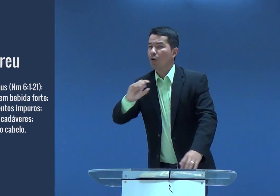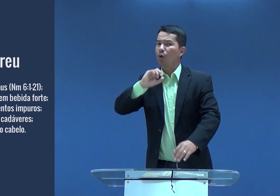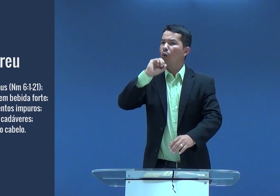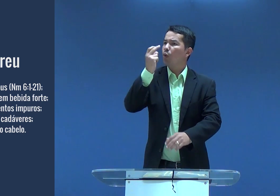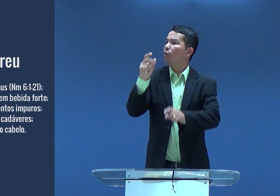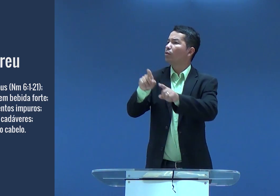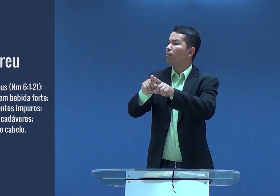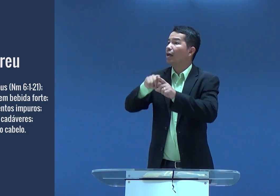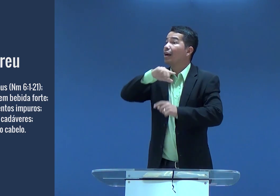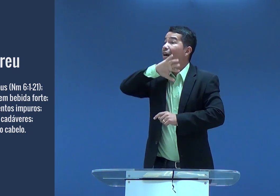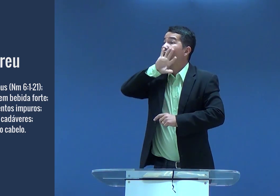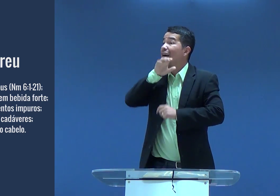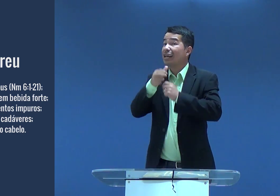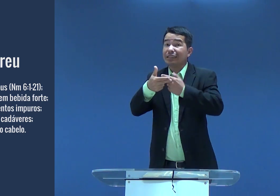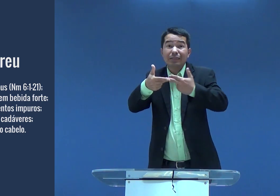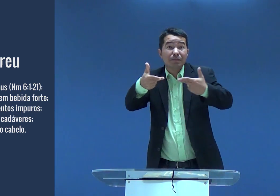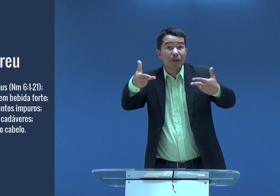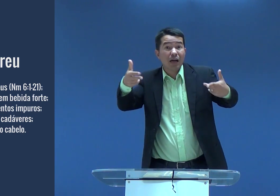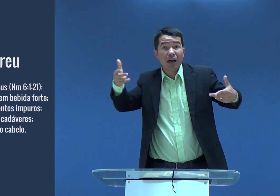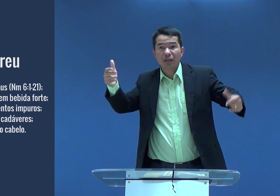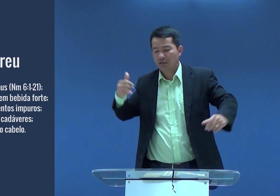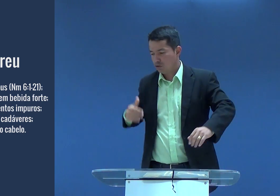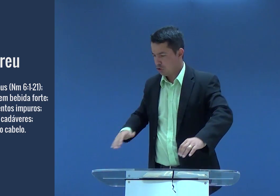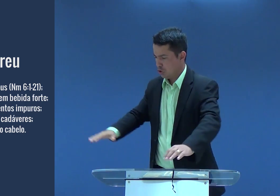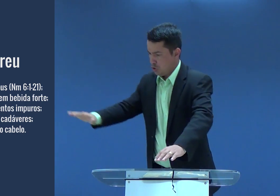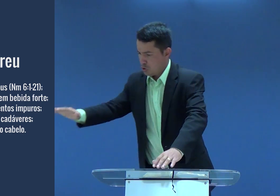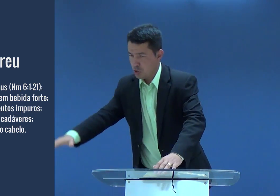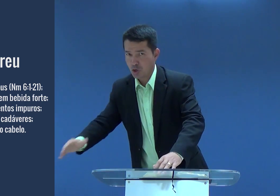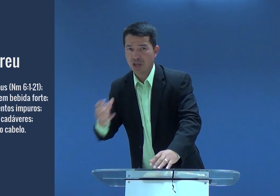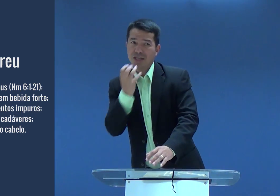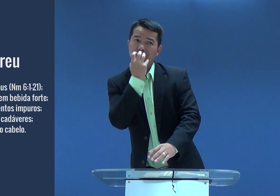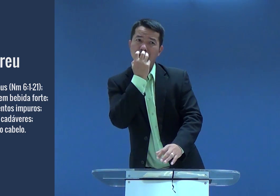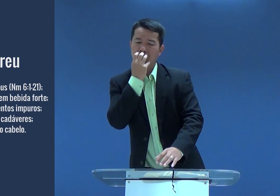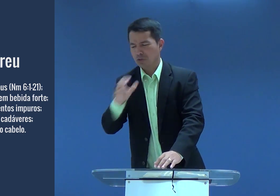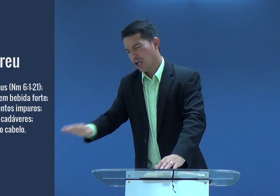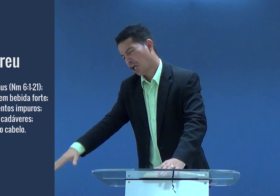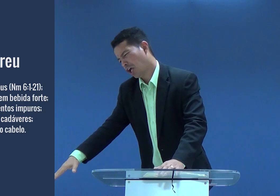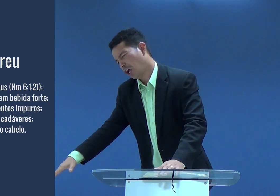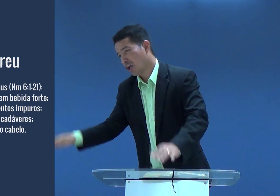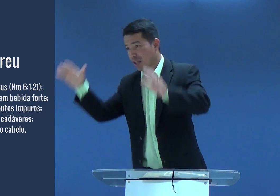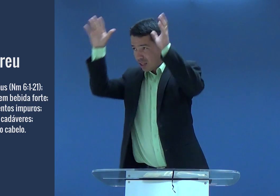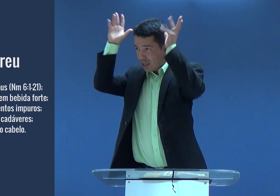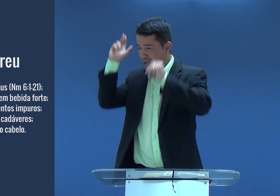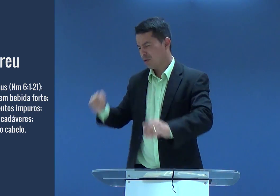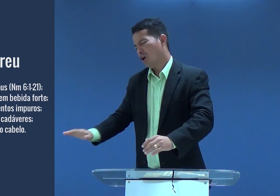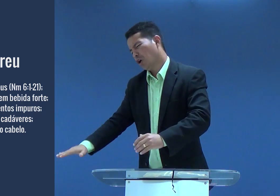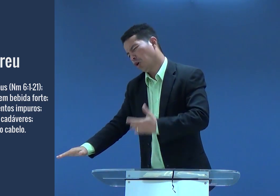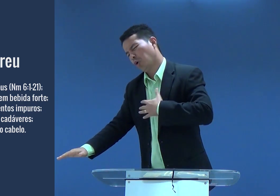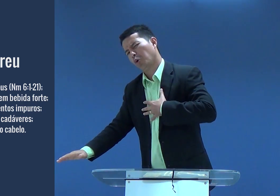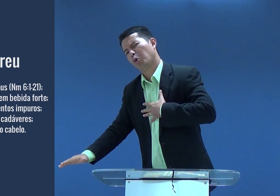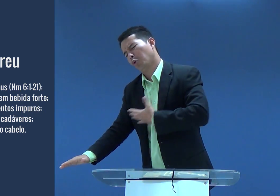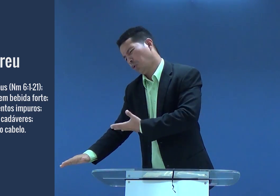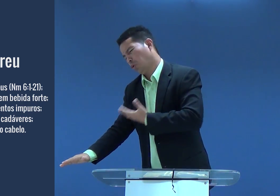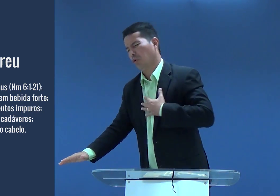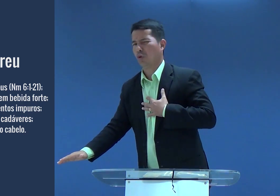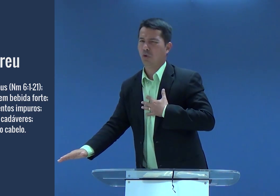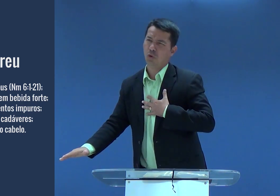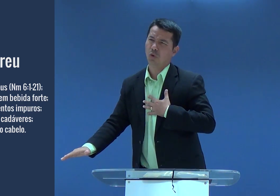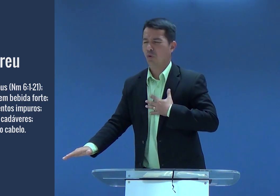podia tocar em uma pessoa morta. E também ninguém mais que tivesse sido morto, sacrificado, um cachorro, né? Um leão, que era como lá nos tempos